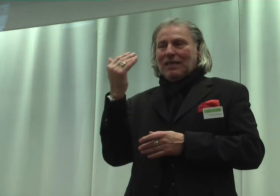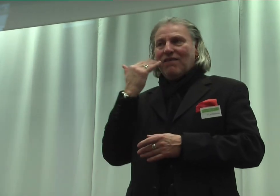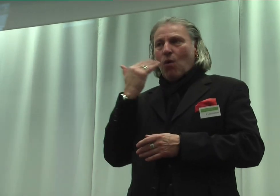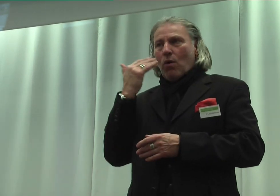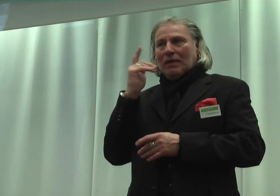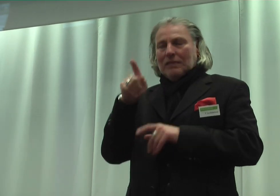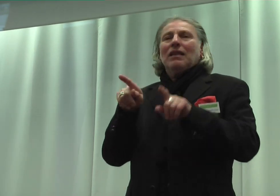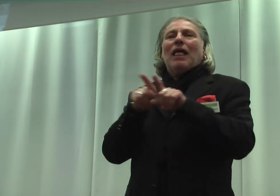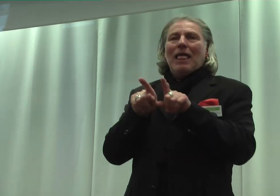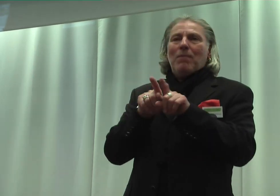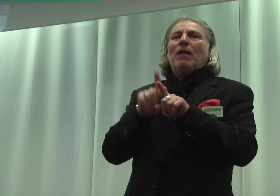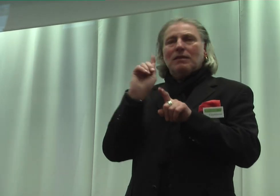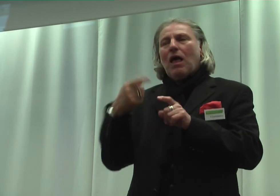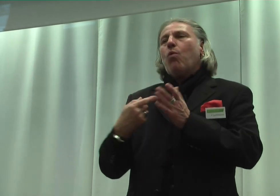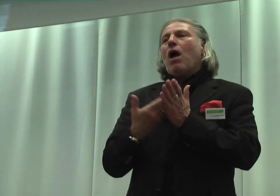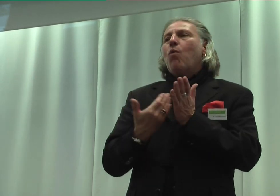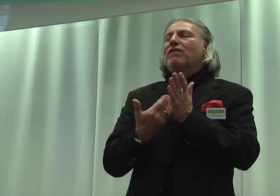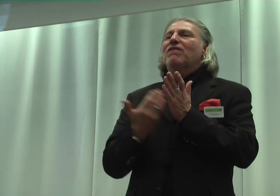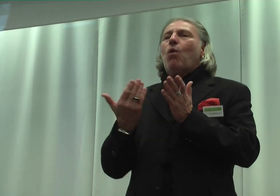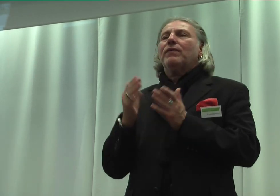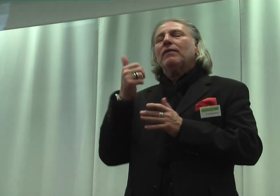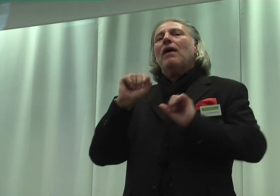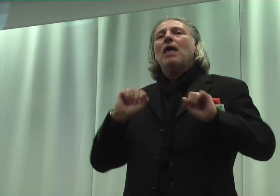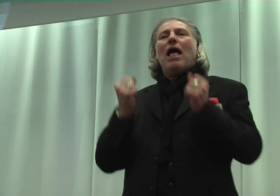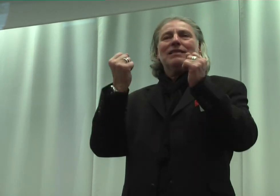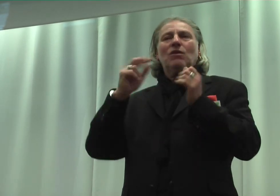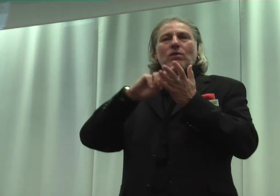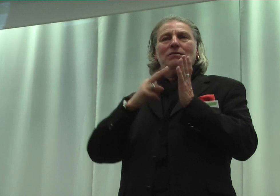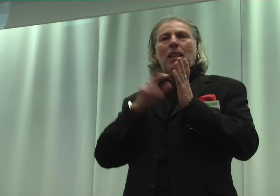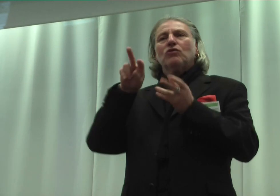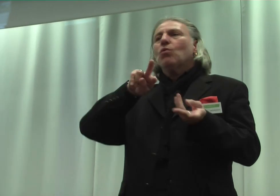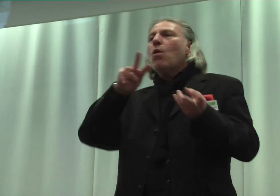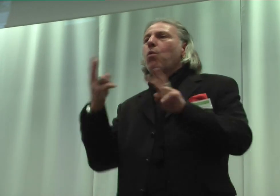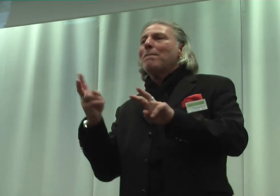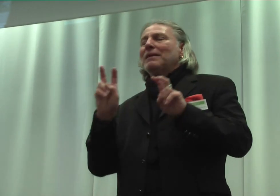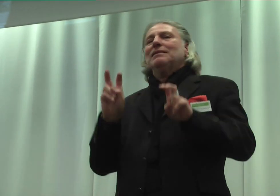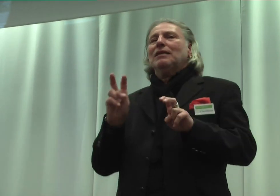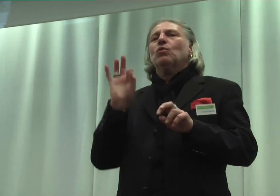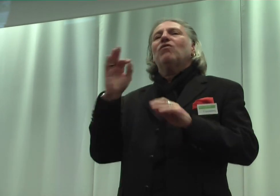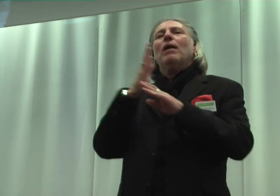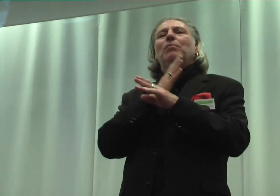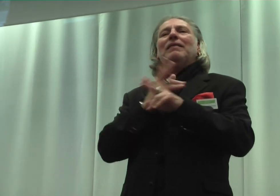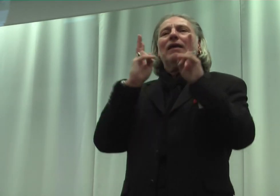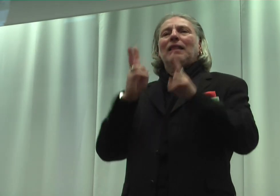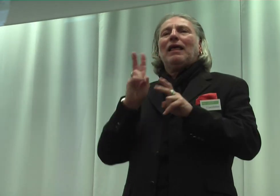ebenfalls auch gefordert, einen Aktionenplan zur Umsetzung der Behinderungskorrektion zu